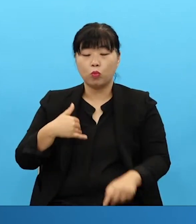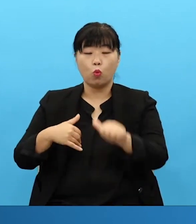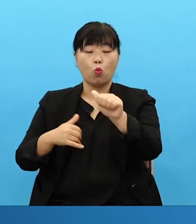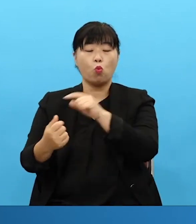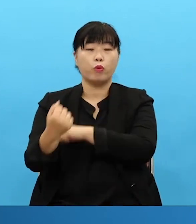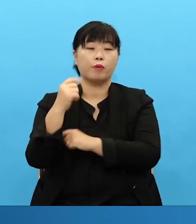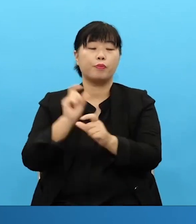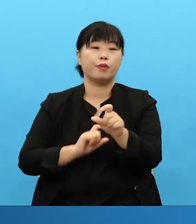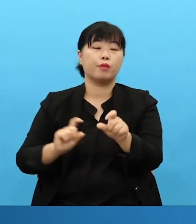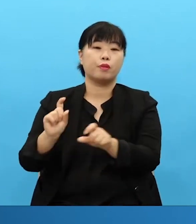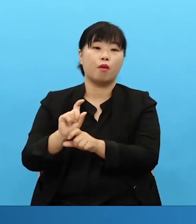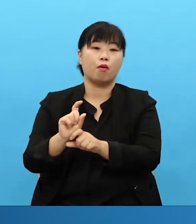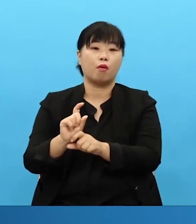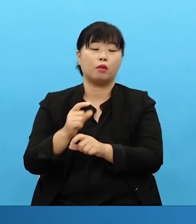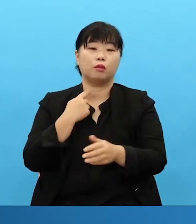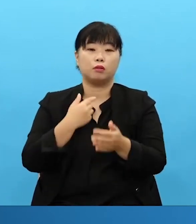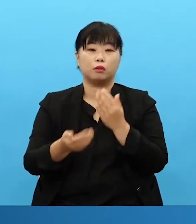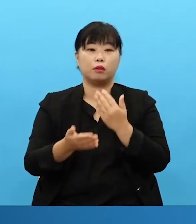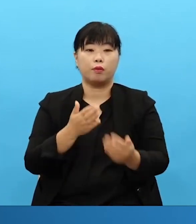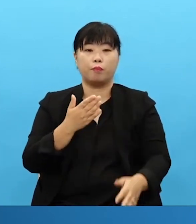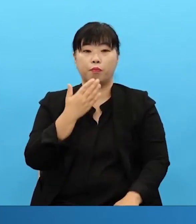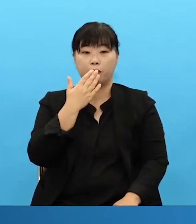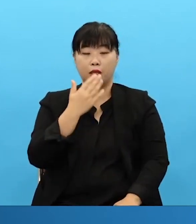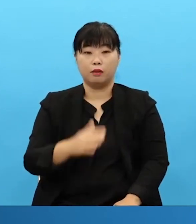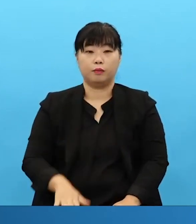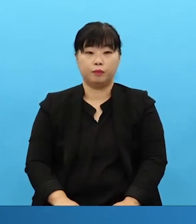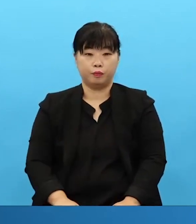나이 많아서 넘어지는 것은 몸의 리듬을 잃어서 그렇습니다.